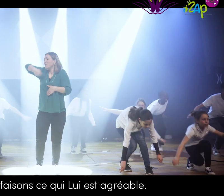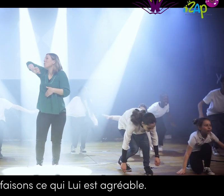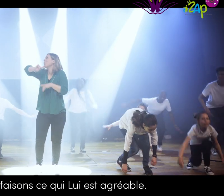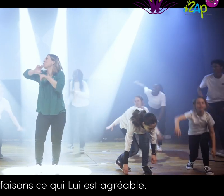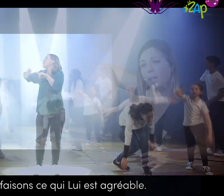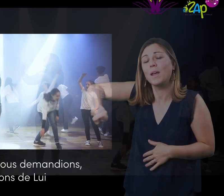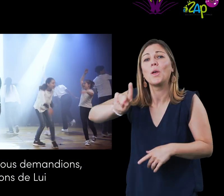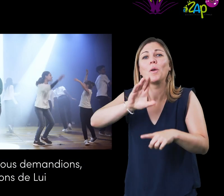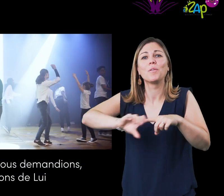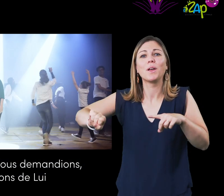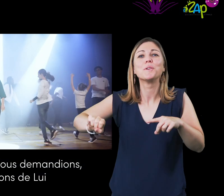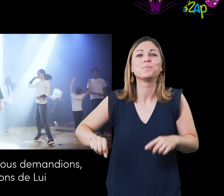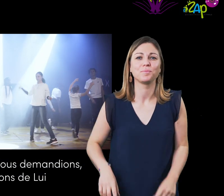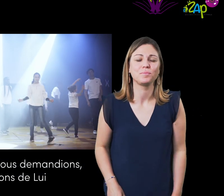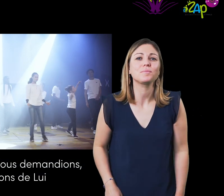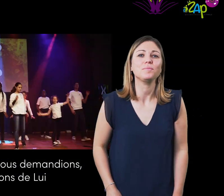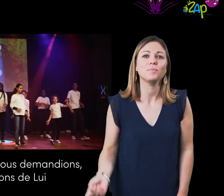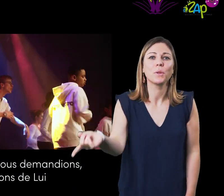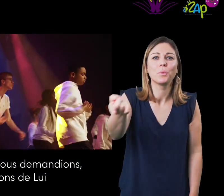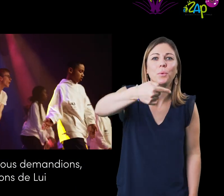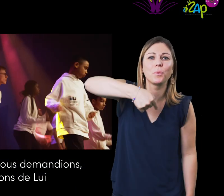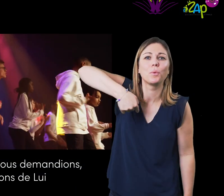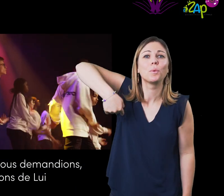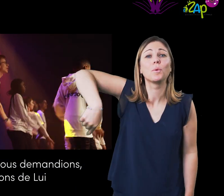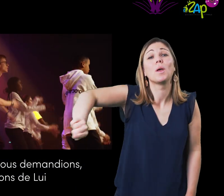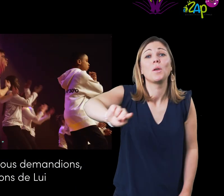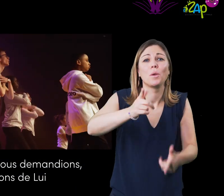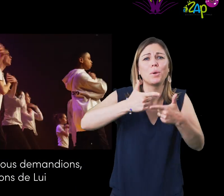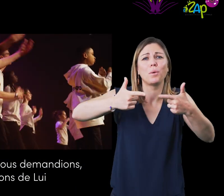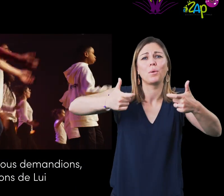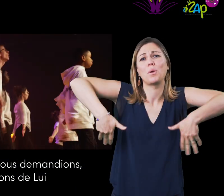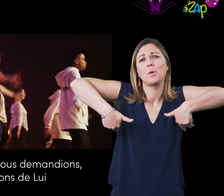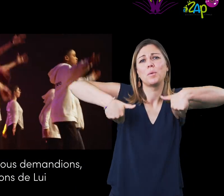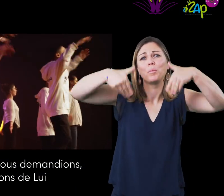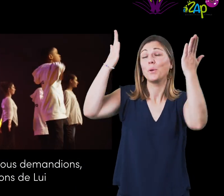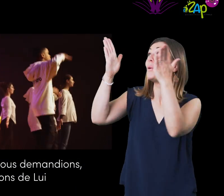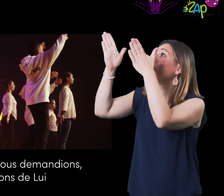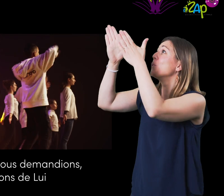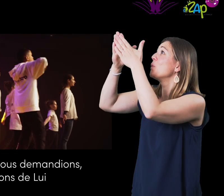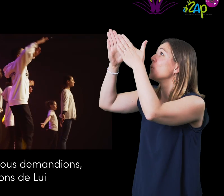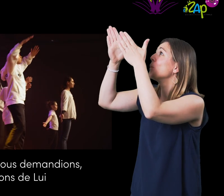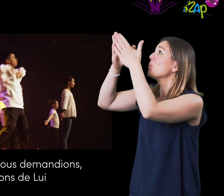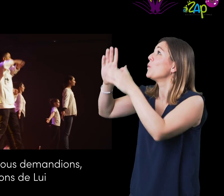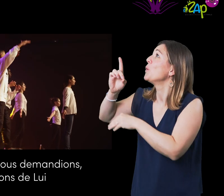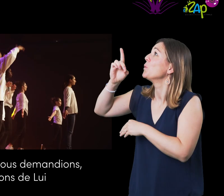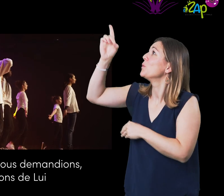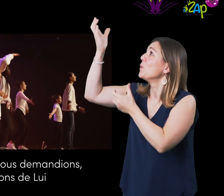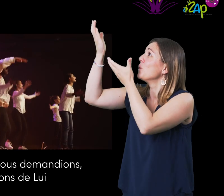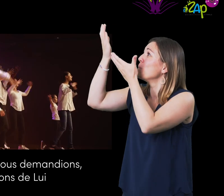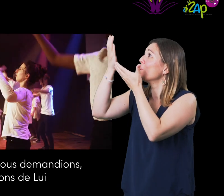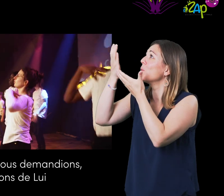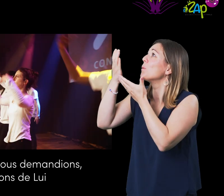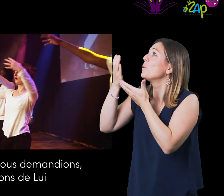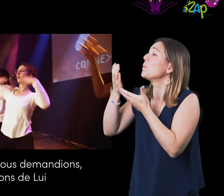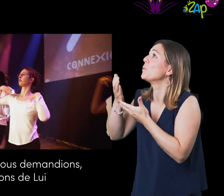agréable Quoi que ce soit que nous demandions Quoi que ce soit que nous demandions Nous le recevons de lui